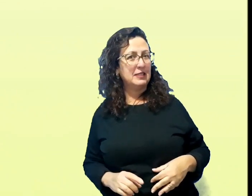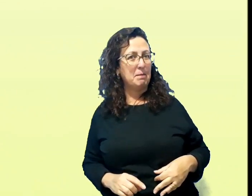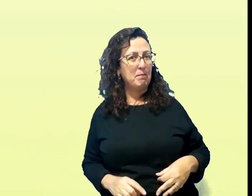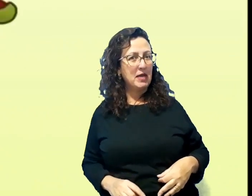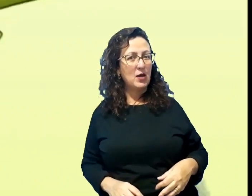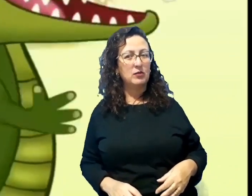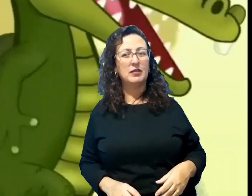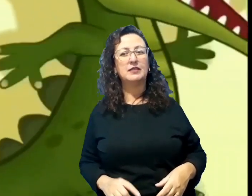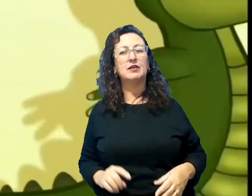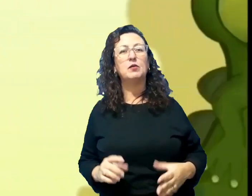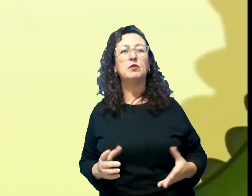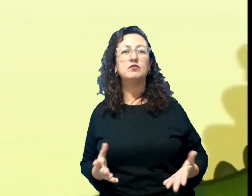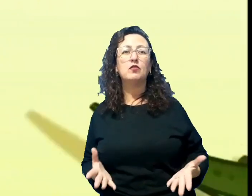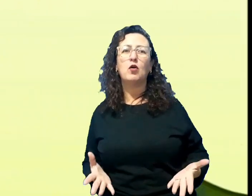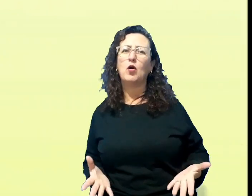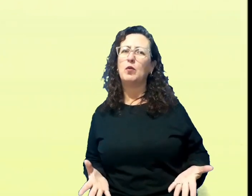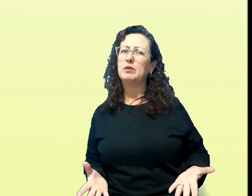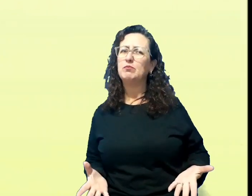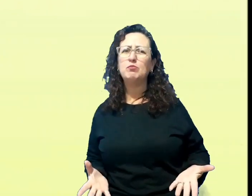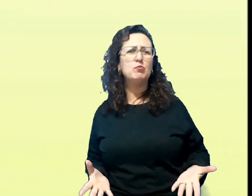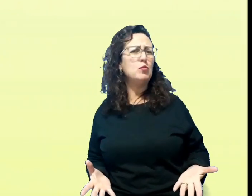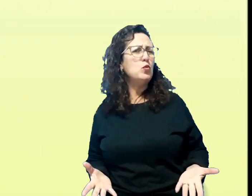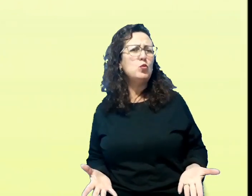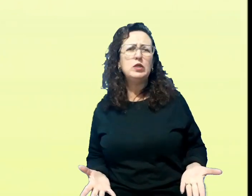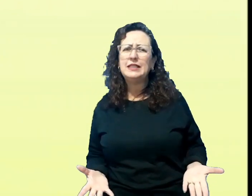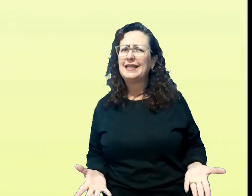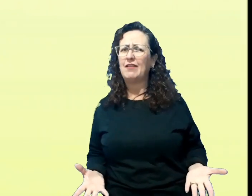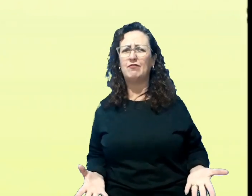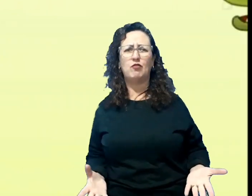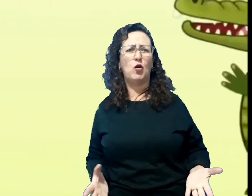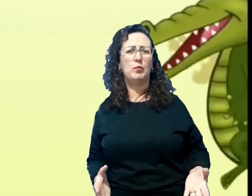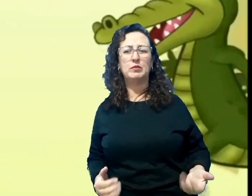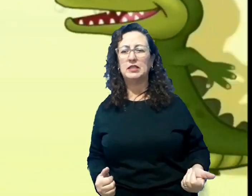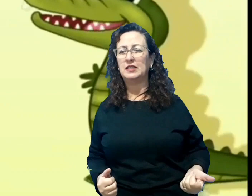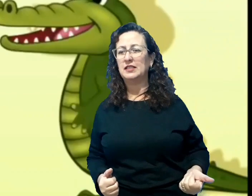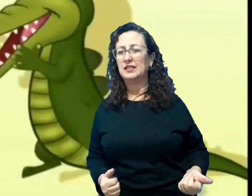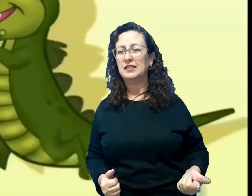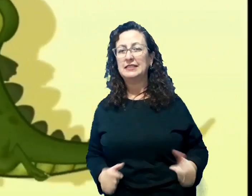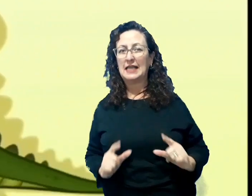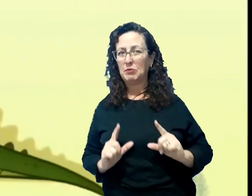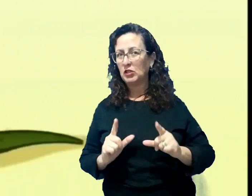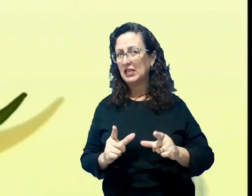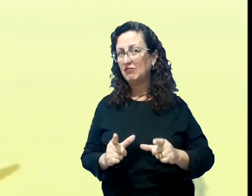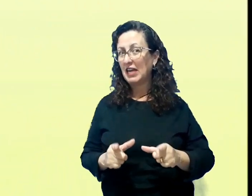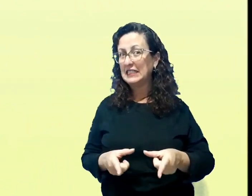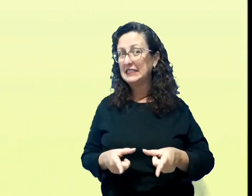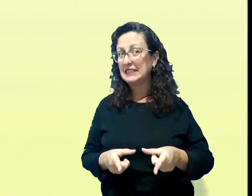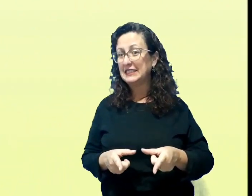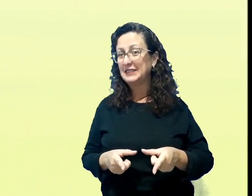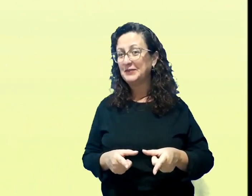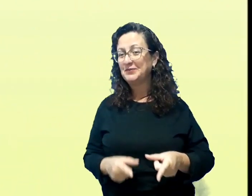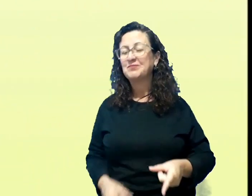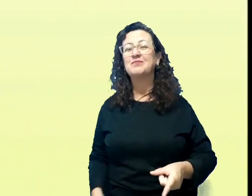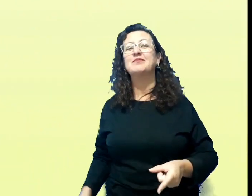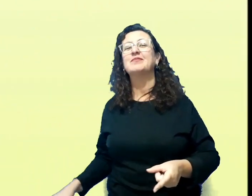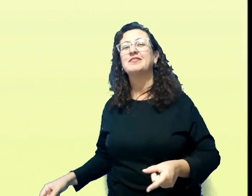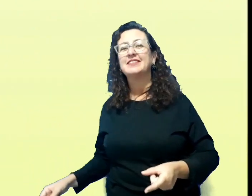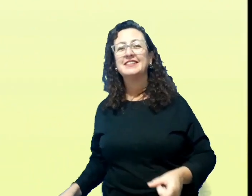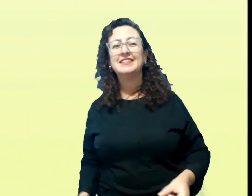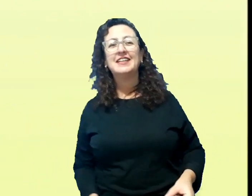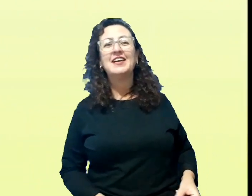Ele percebeu que ele estava com fome, com muita fome. Sabe o que ele fez?